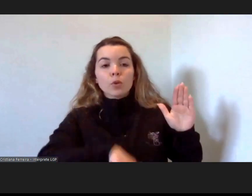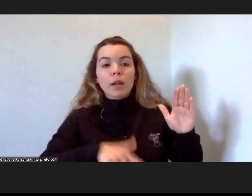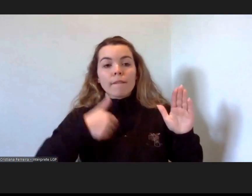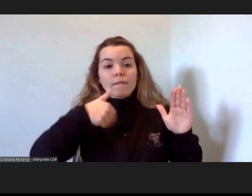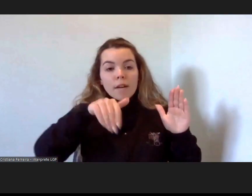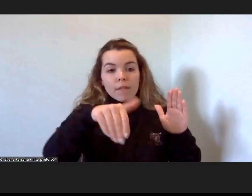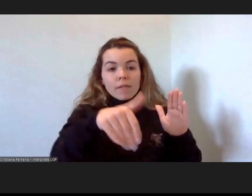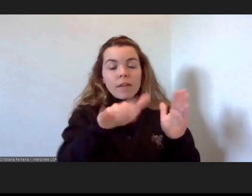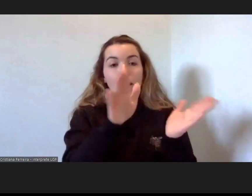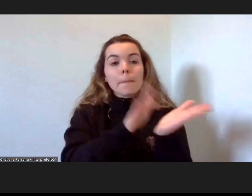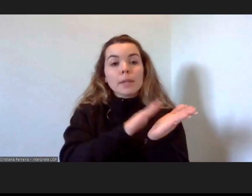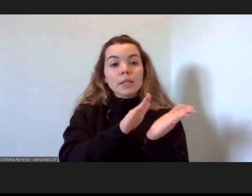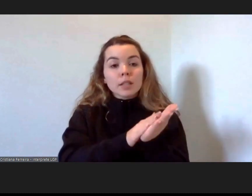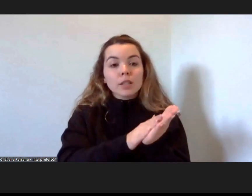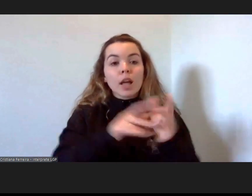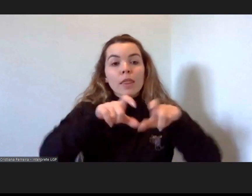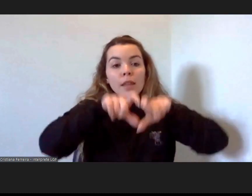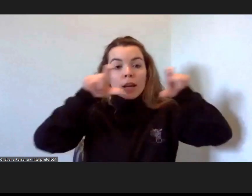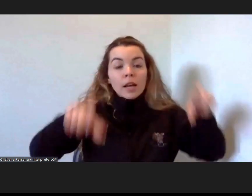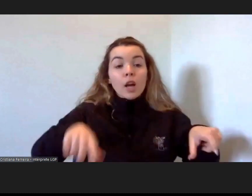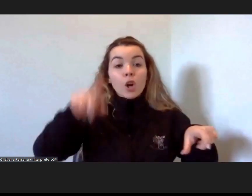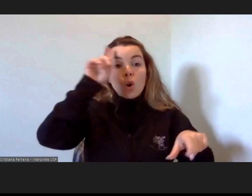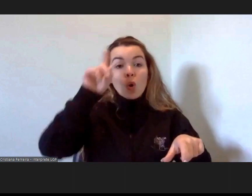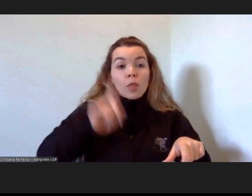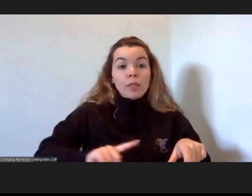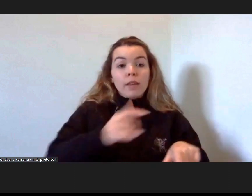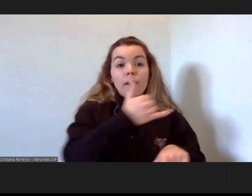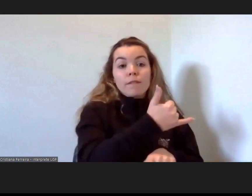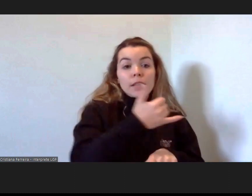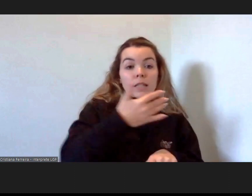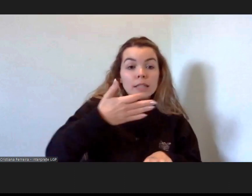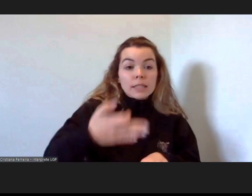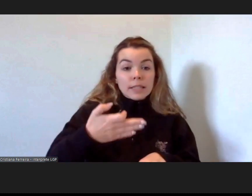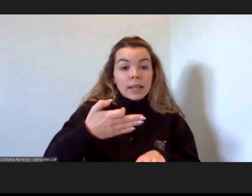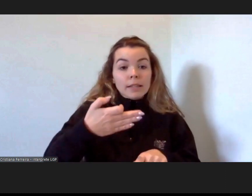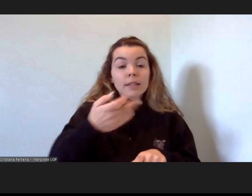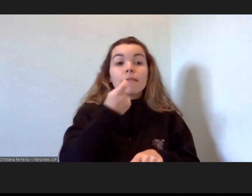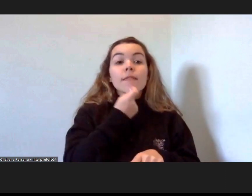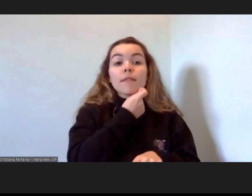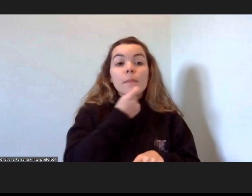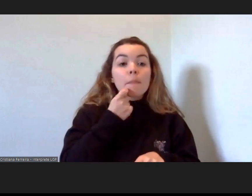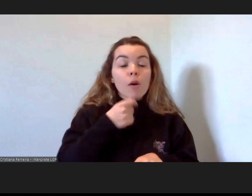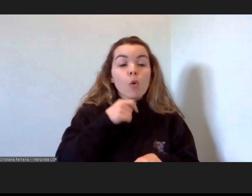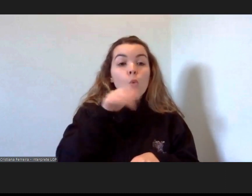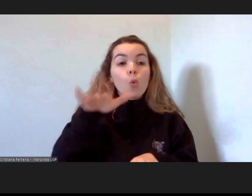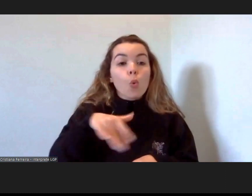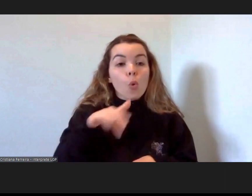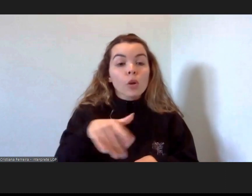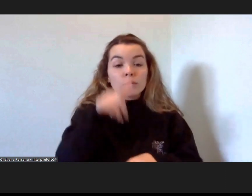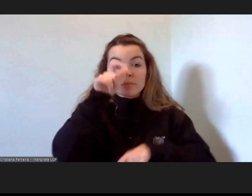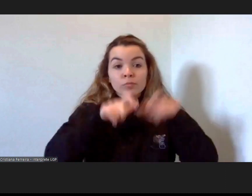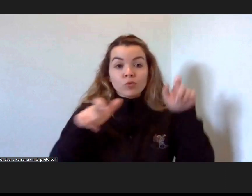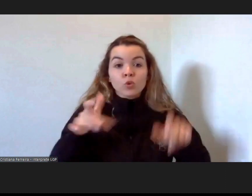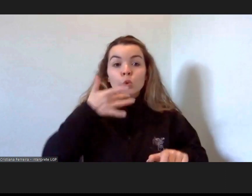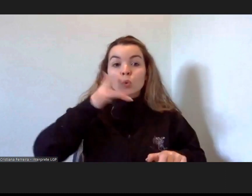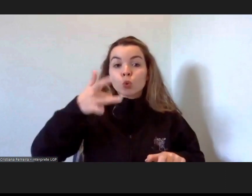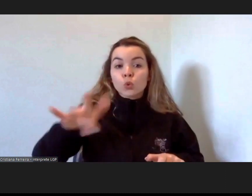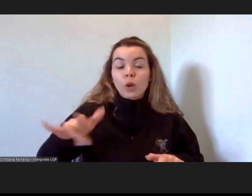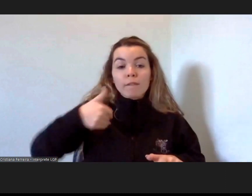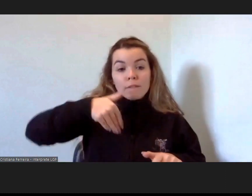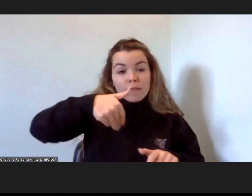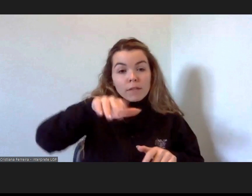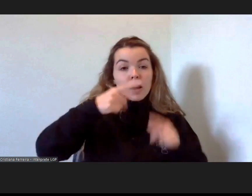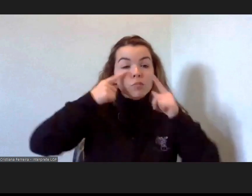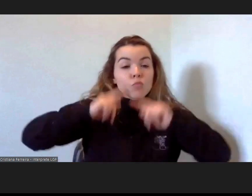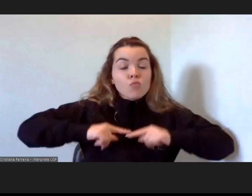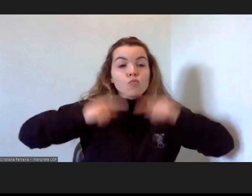município de Vila Nova de Gaia, agora no dia 26 de maio, onde os imigrantes vão mostrar a